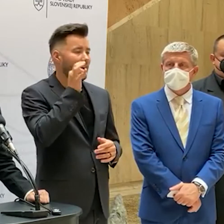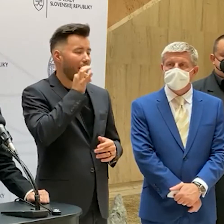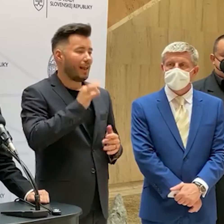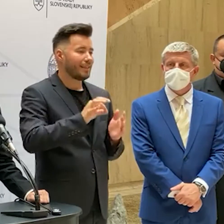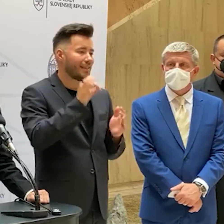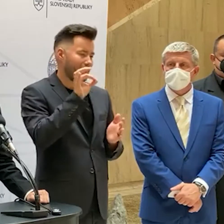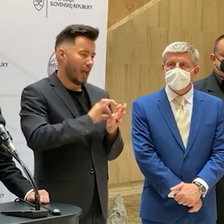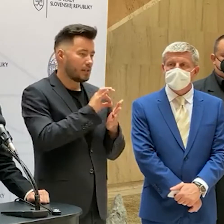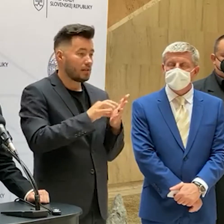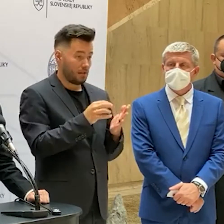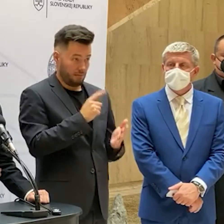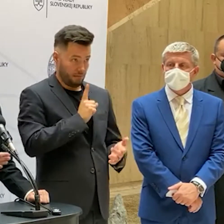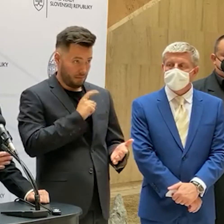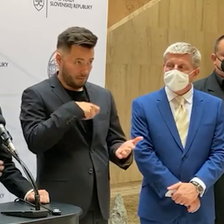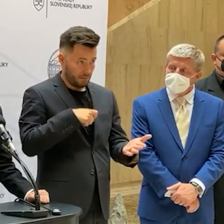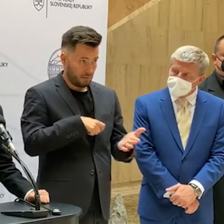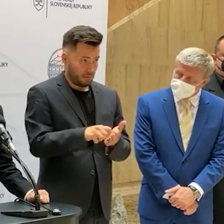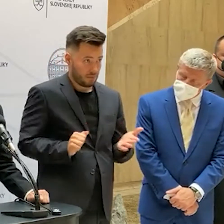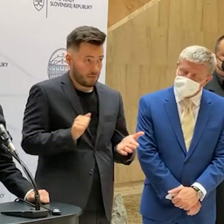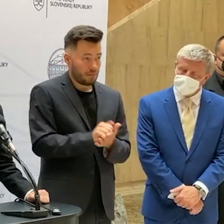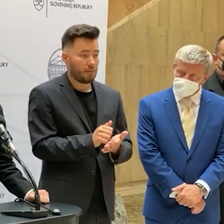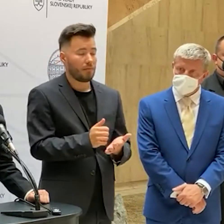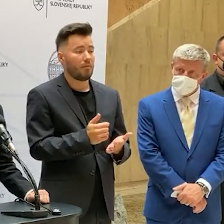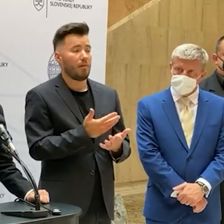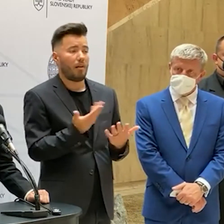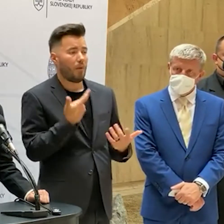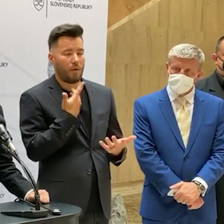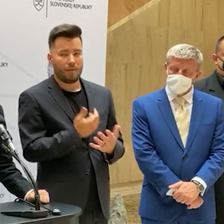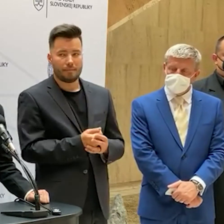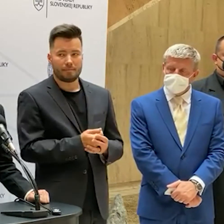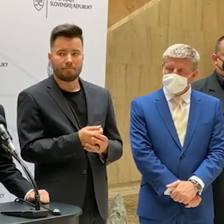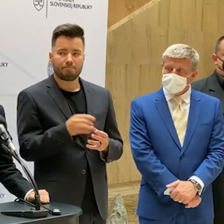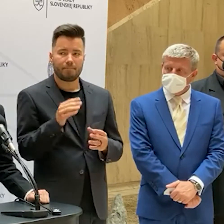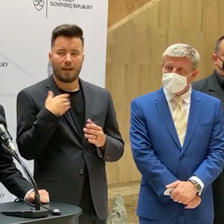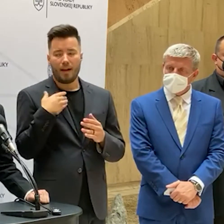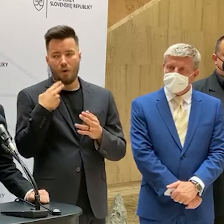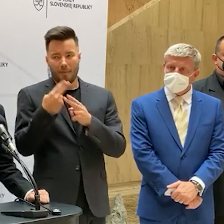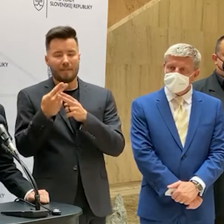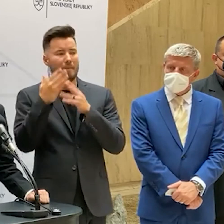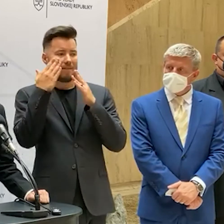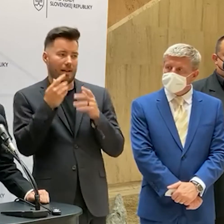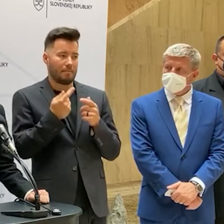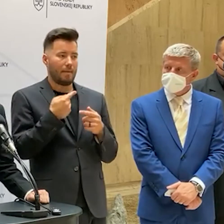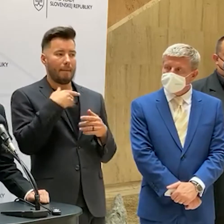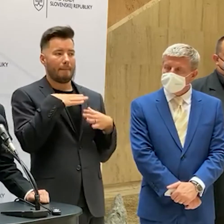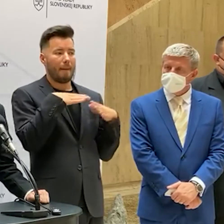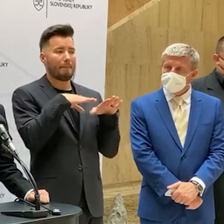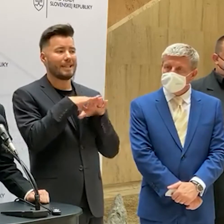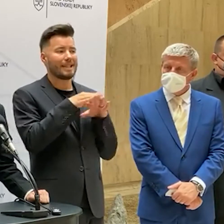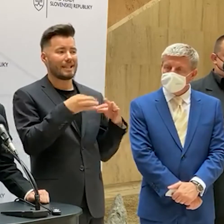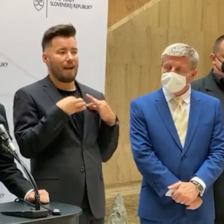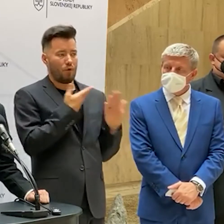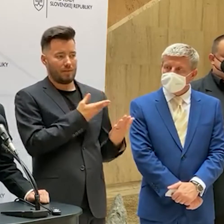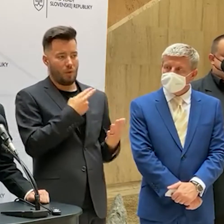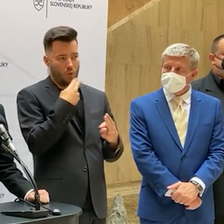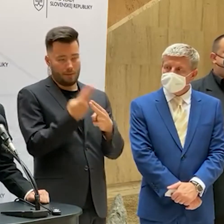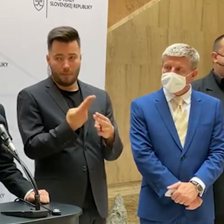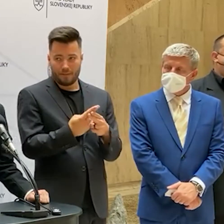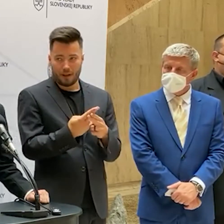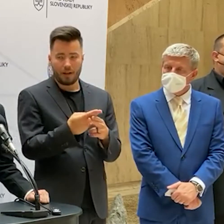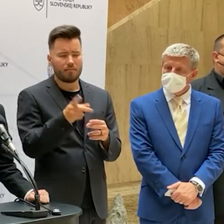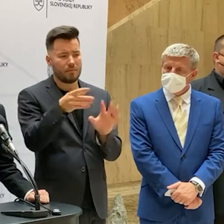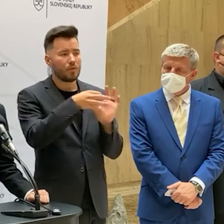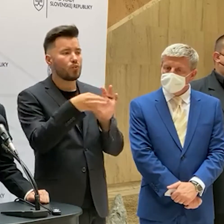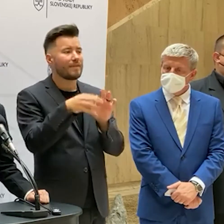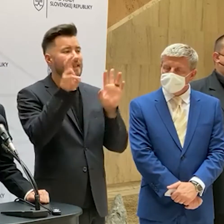antigenové testy zrušili? Toto verím zodpovie pán minister zdravotníctva, pretože toto je širšia otázka aj na to, ako nám budú ďalej fungovať momky a akým